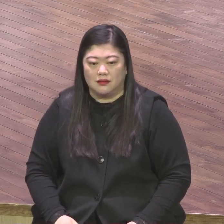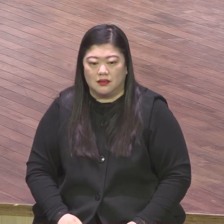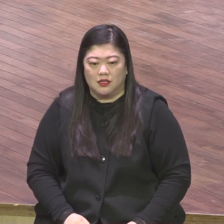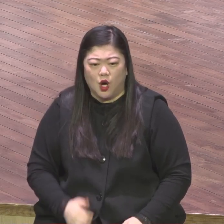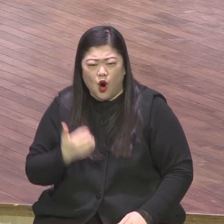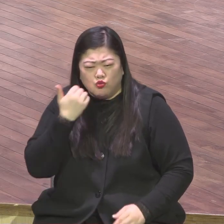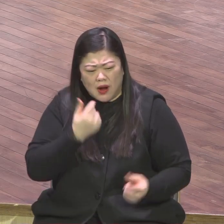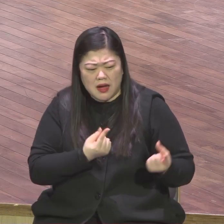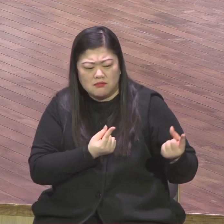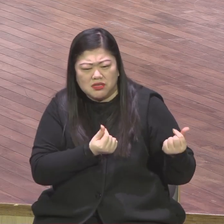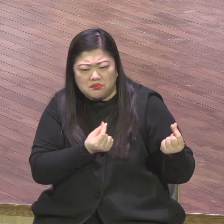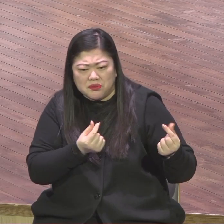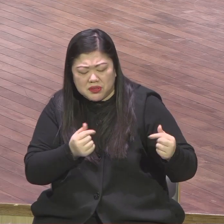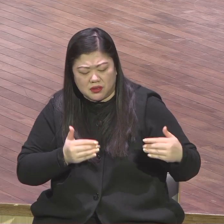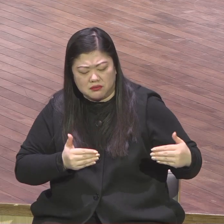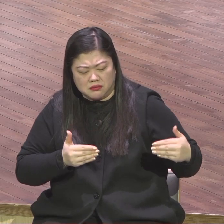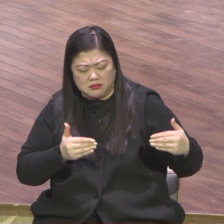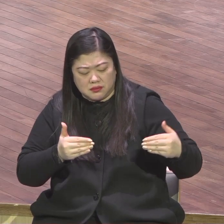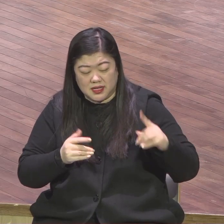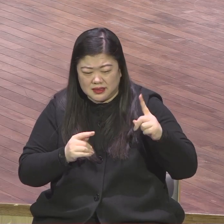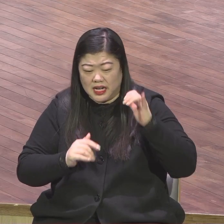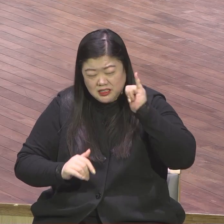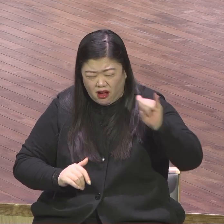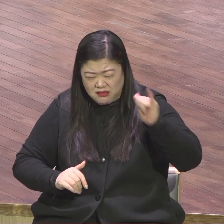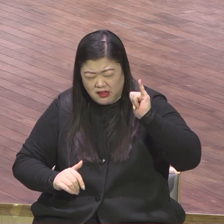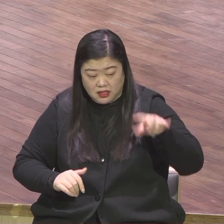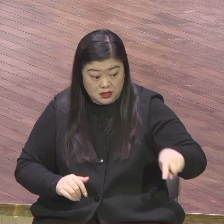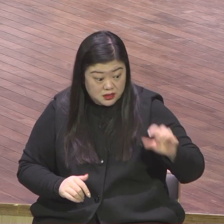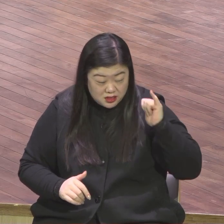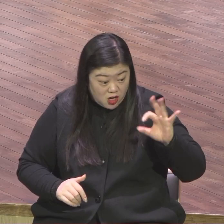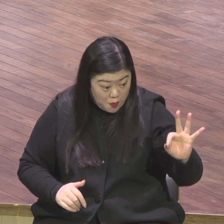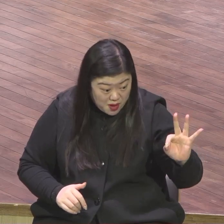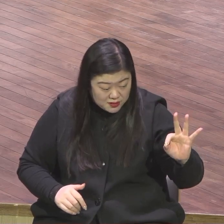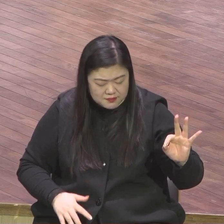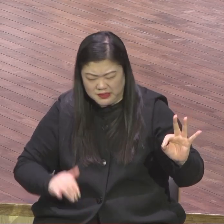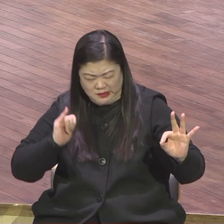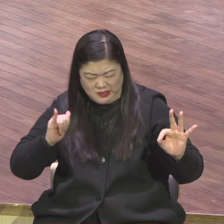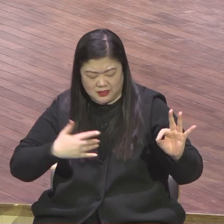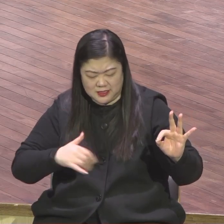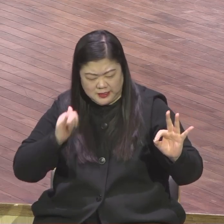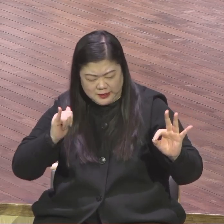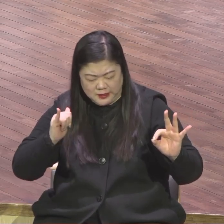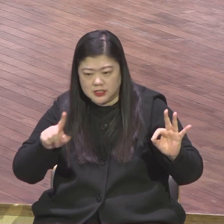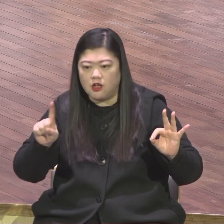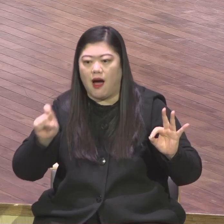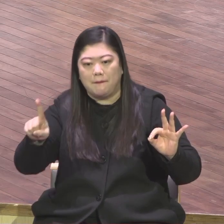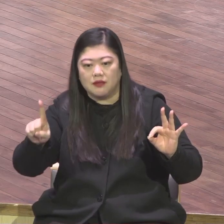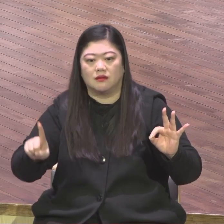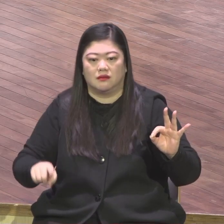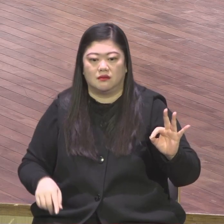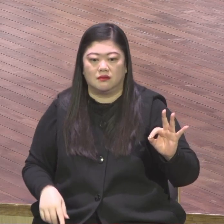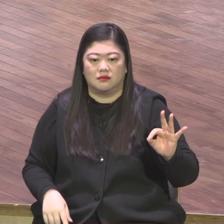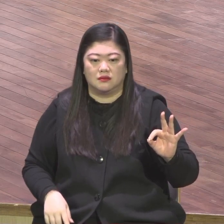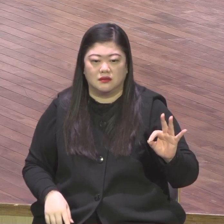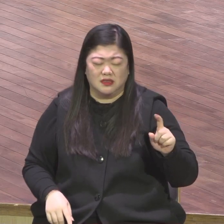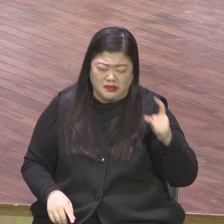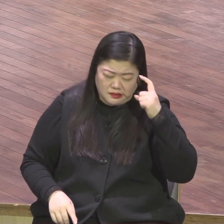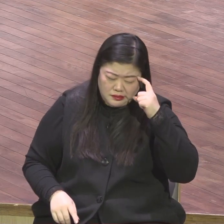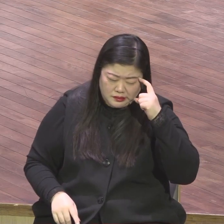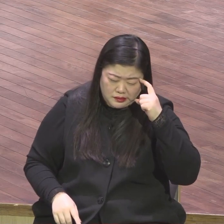한 번 더 전화하고 한 번 더 찾아가고 한 번 더 설득하고 한 번 더 생각하고 한 번 더